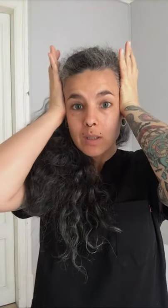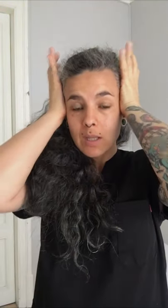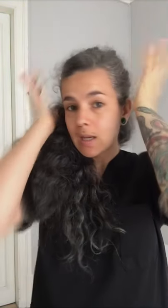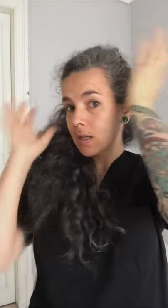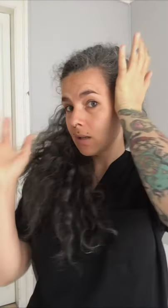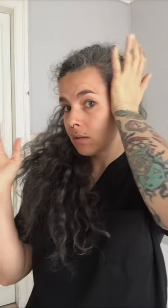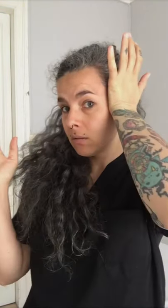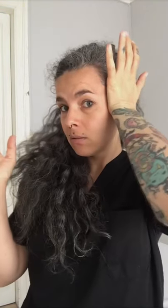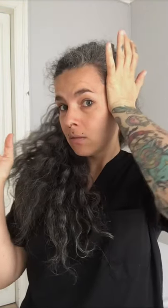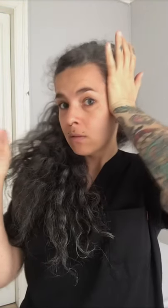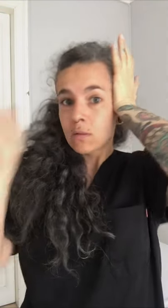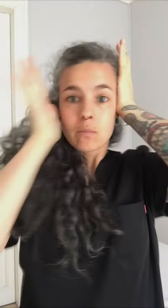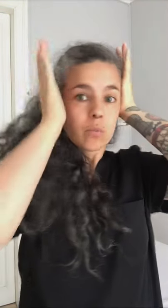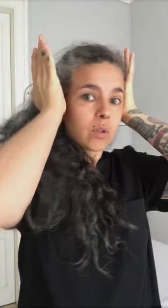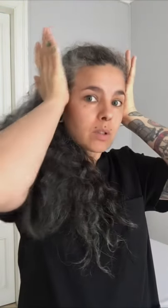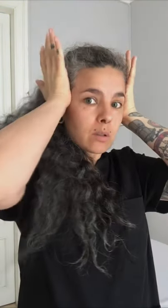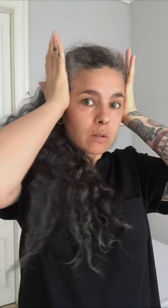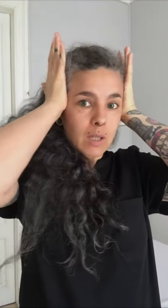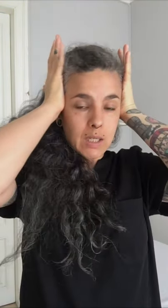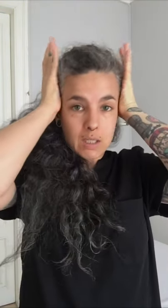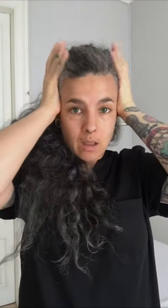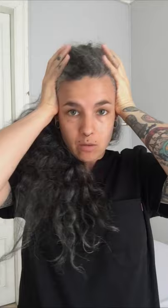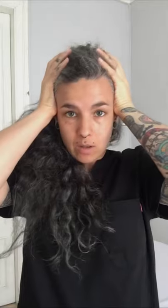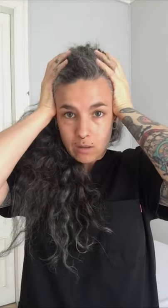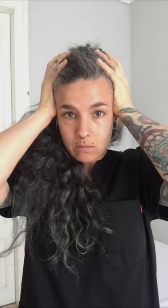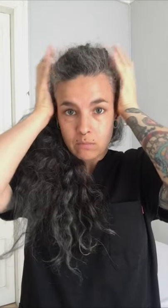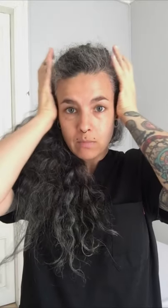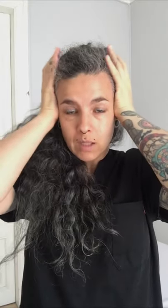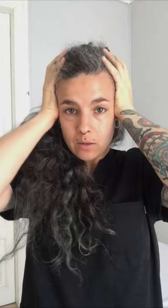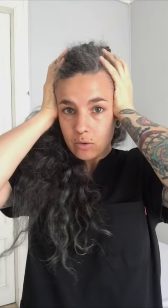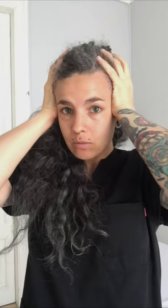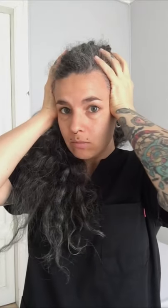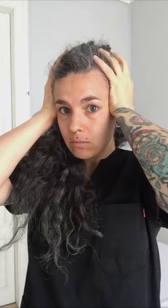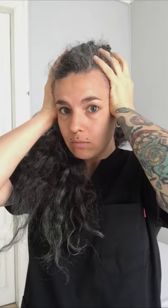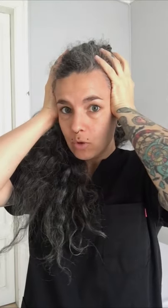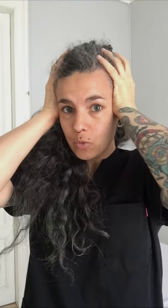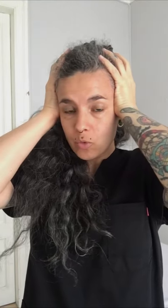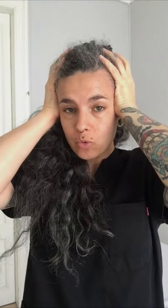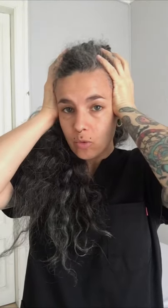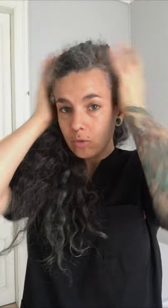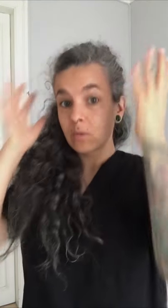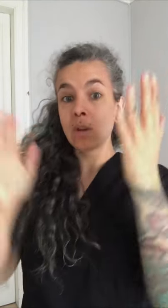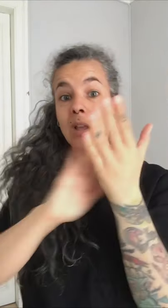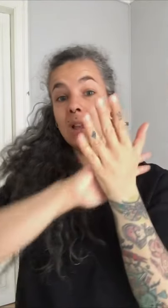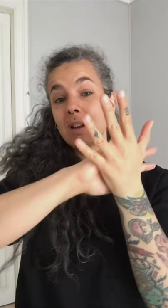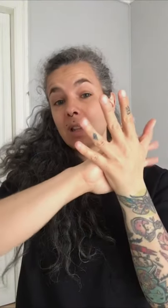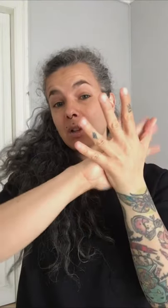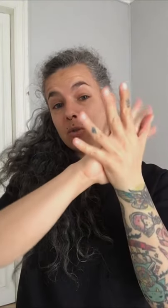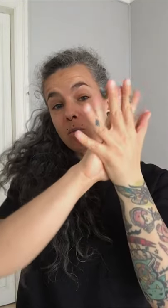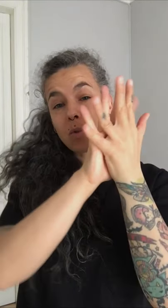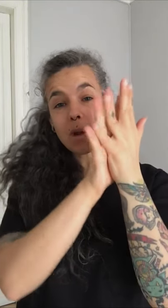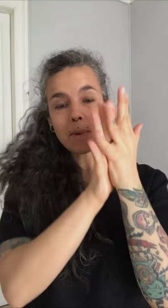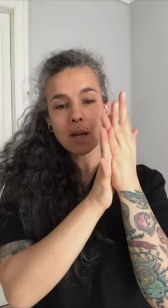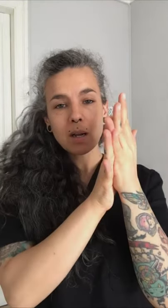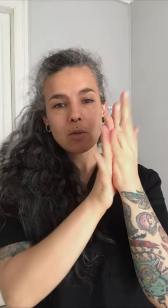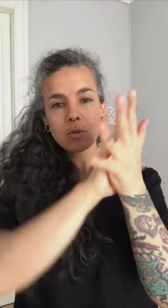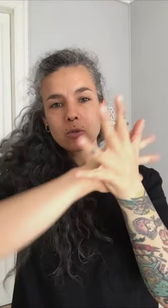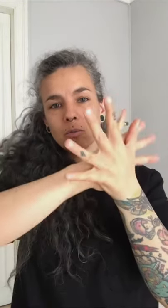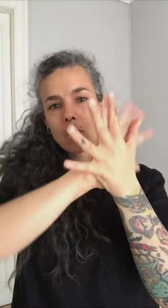se hallan, pues, en esta zona, ¿vale? Son dos músculos, que en realidad son muy aplanados, muy